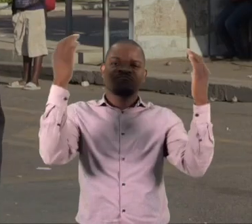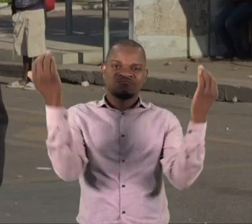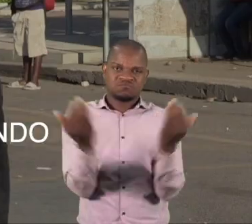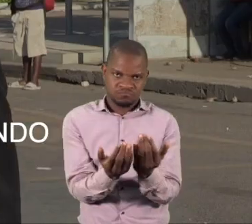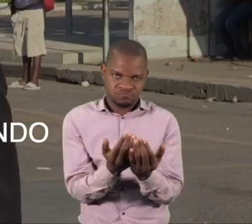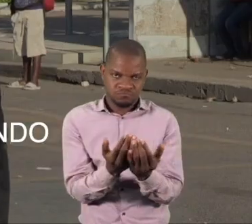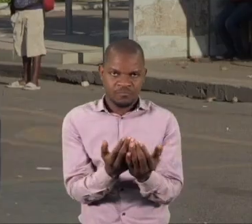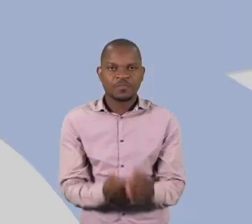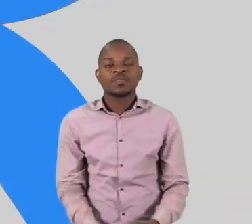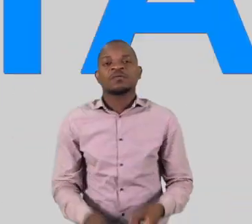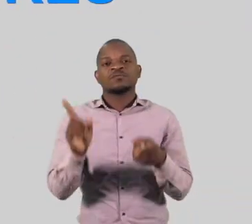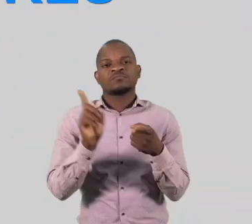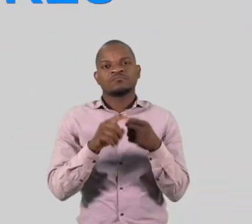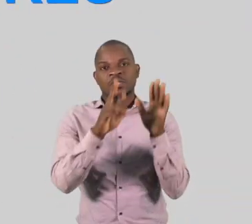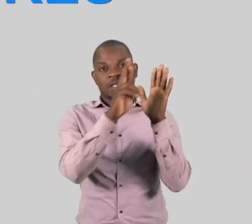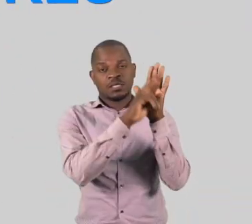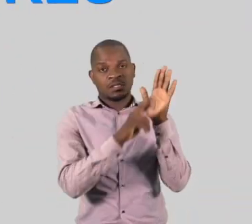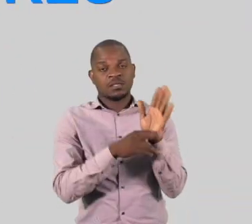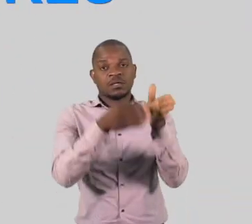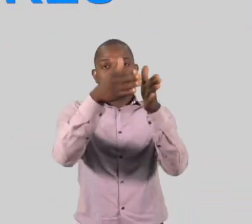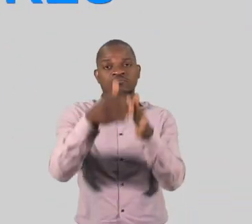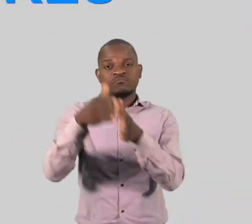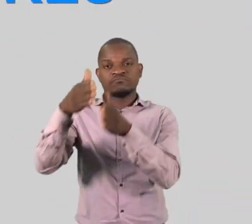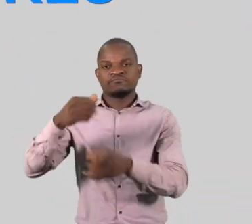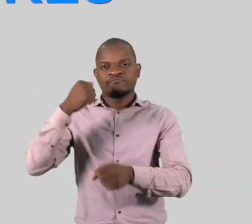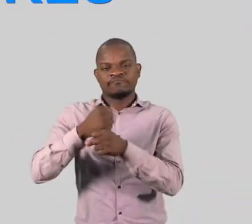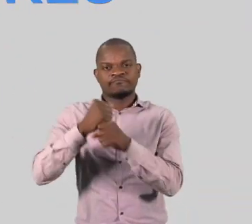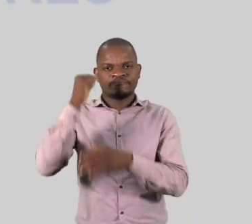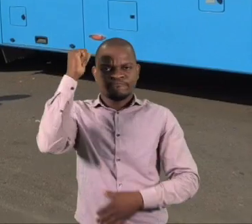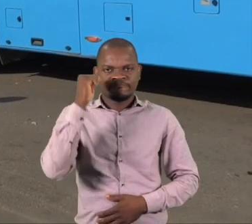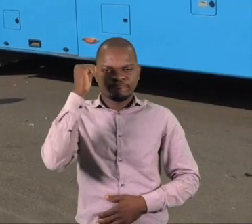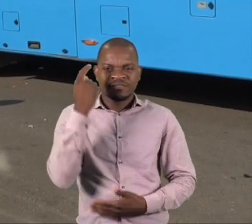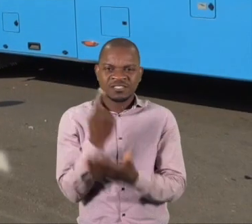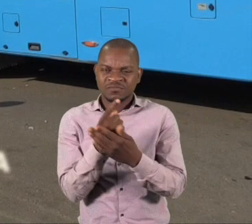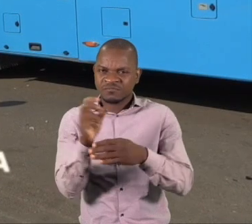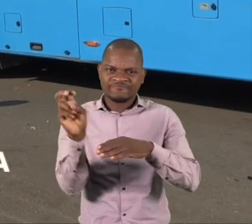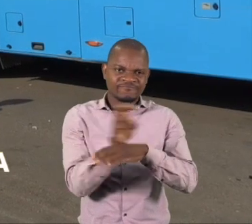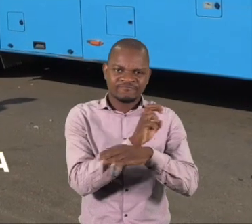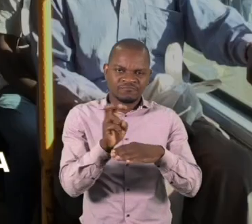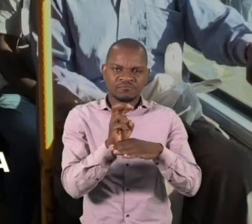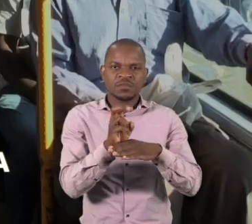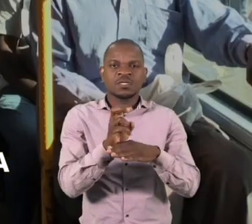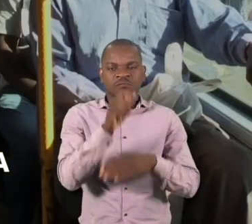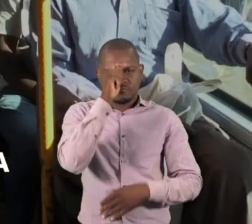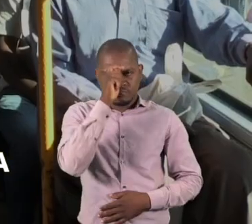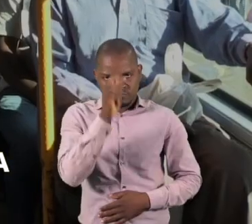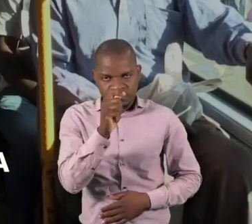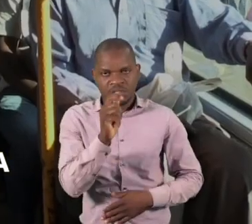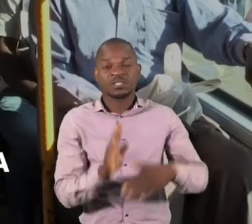pessoas pelo mundo todo. Regras específicas para os transportadores. Os transportadores devem respeitar a lotação recomendada para